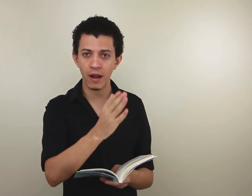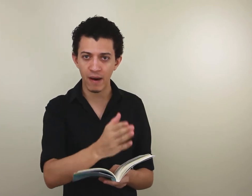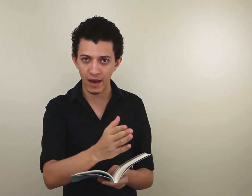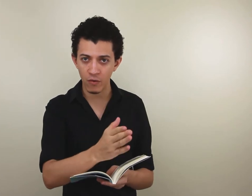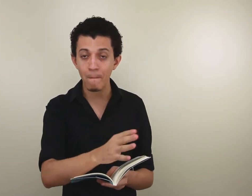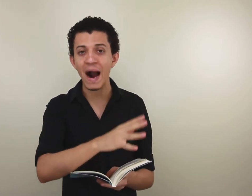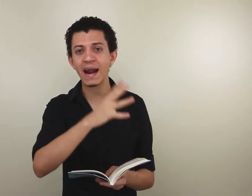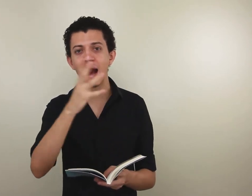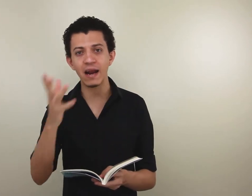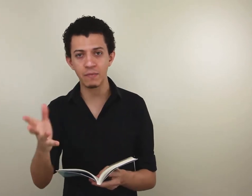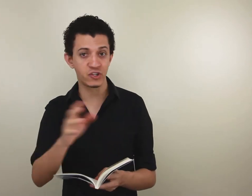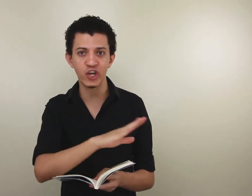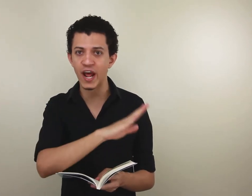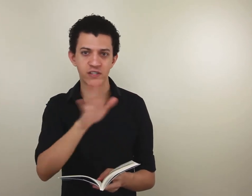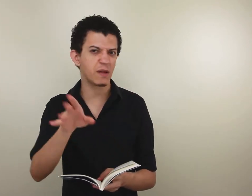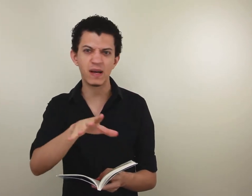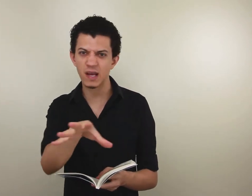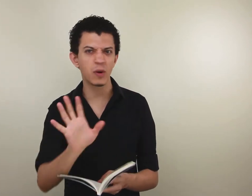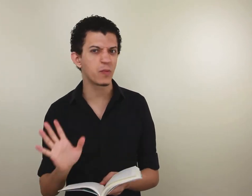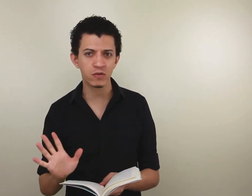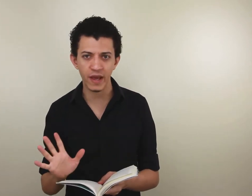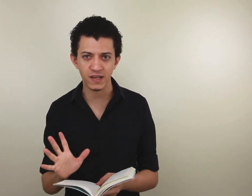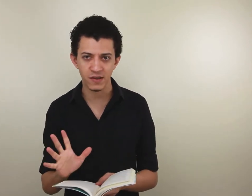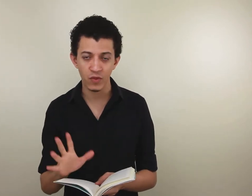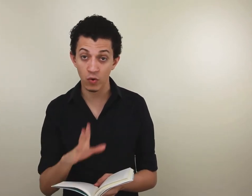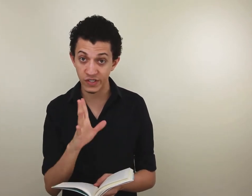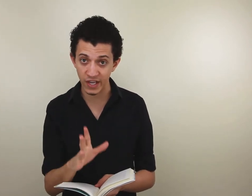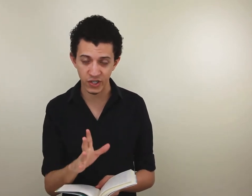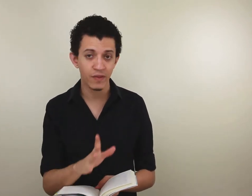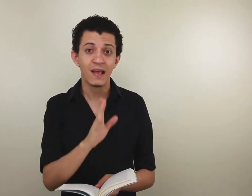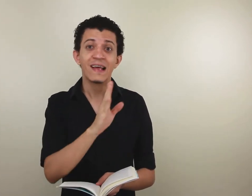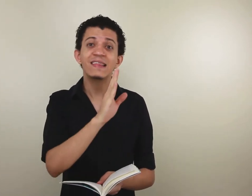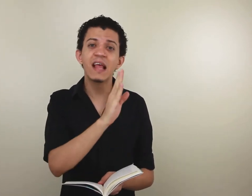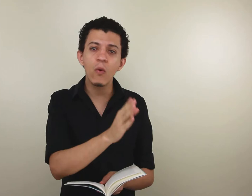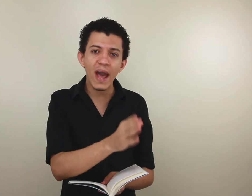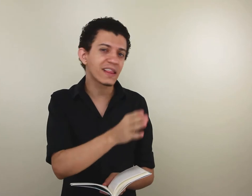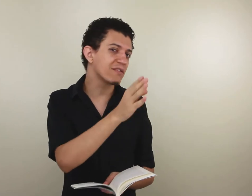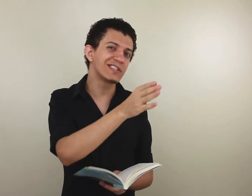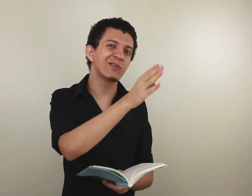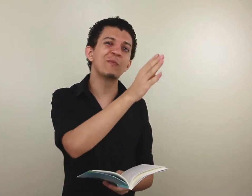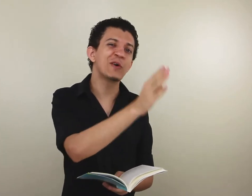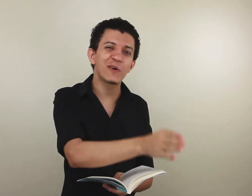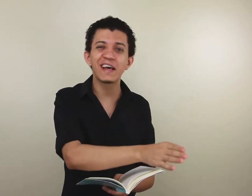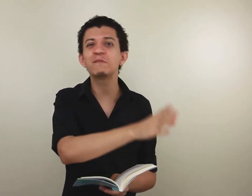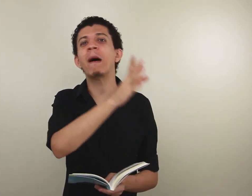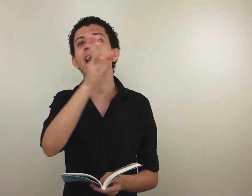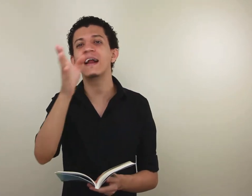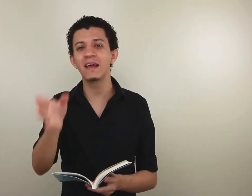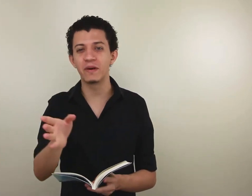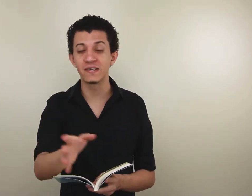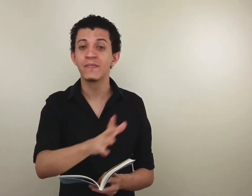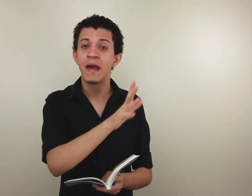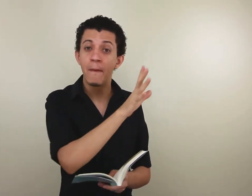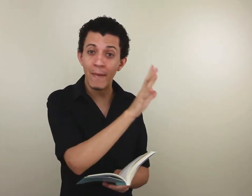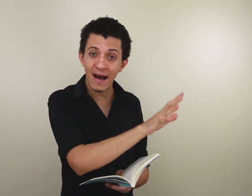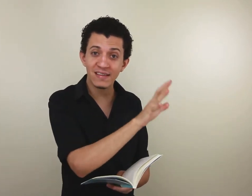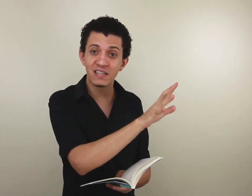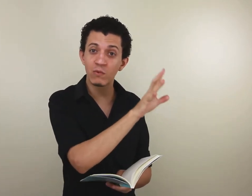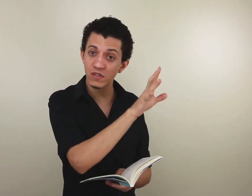aramaico para a Libras, direto, sem passar pelo português. Ou seja, não é a tradução do português para a Libras, mas das línguas